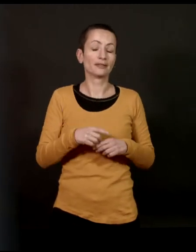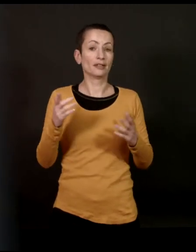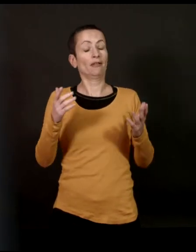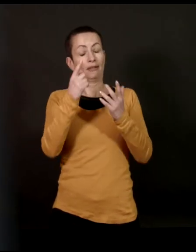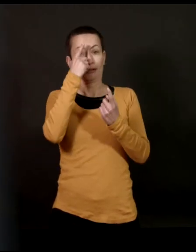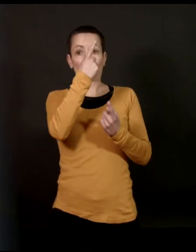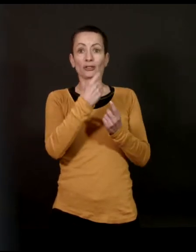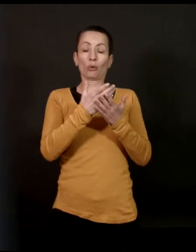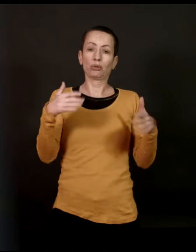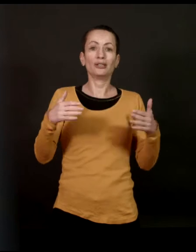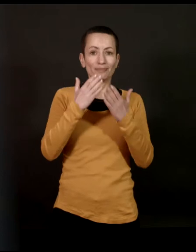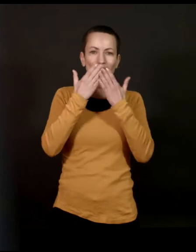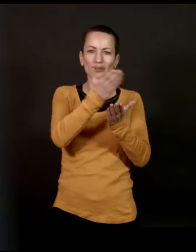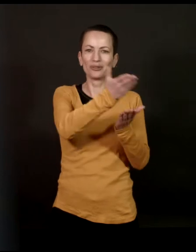C'est vast. Bonjour tout le monde.